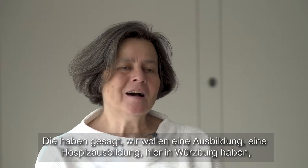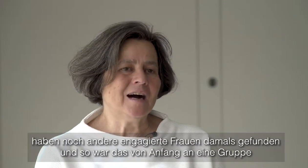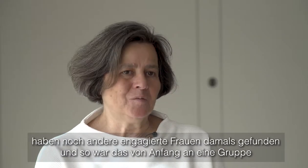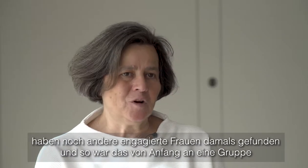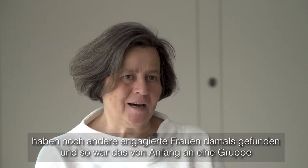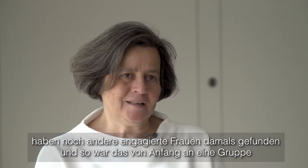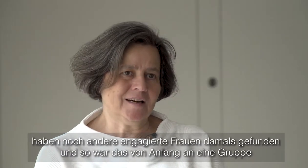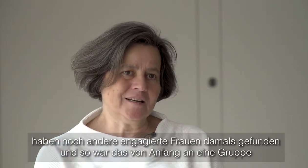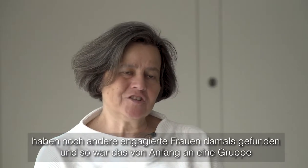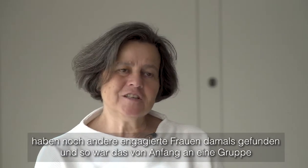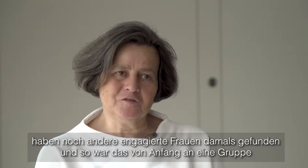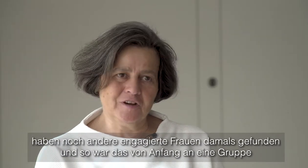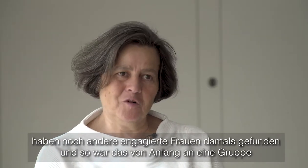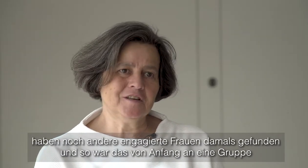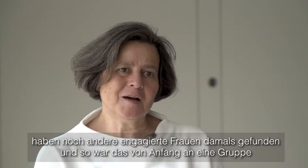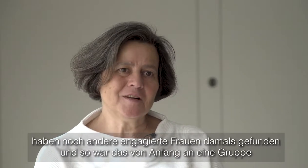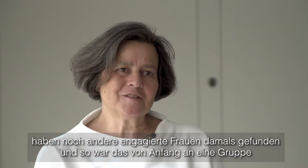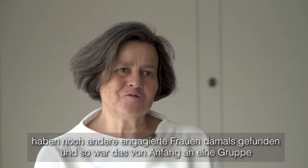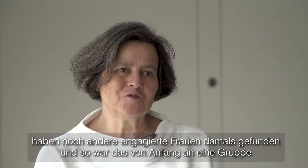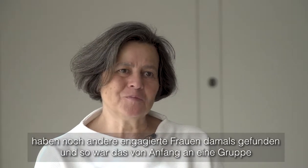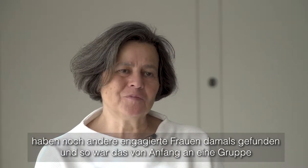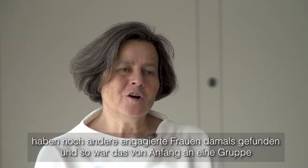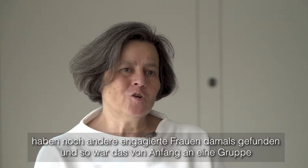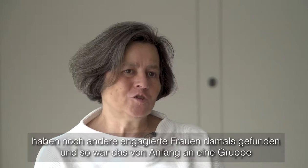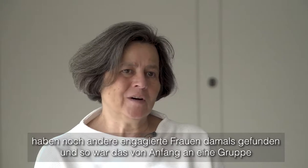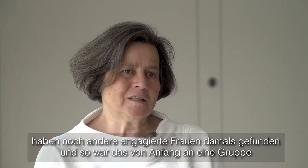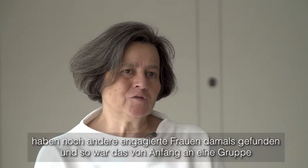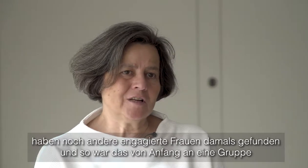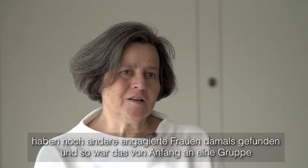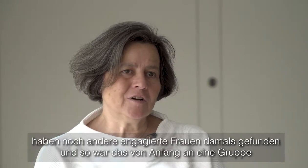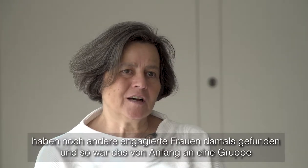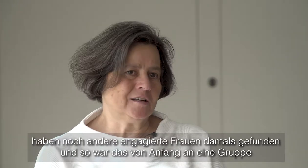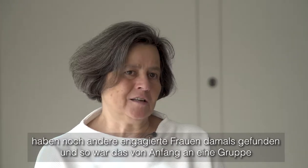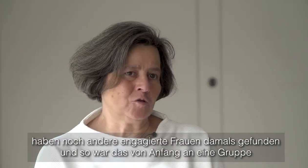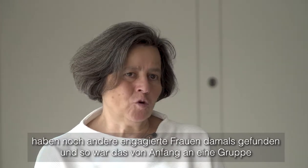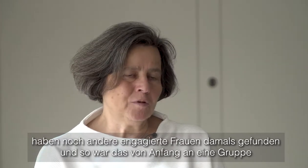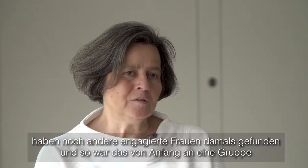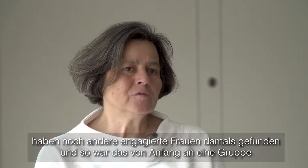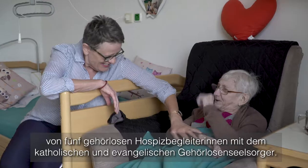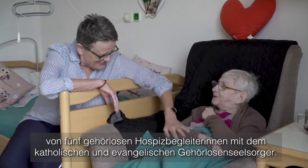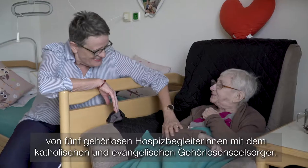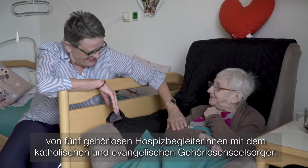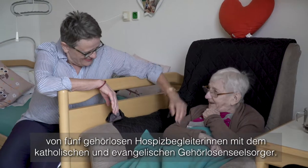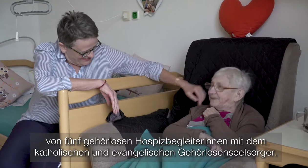haben noch andere engagierte Frauen damals gefunden. Und so war das von Anfang an eine Gruppe von fünf gehörlosen